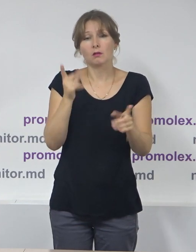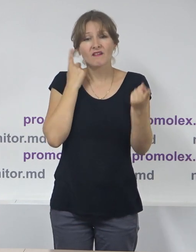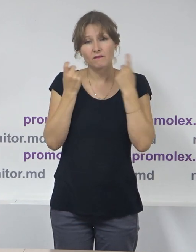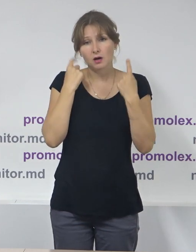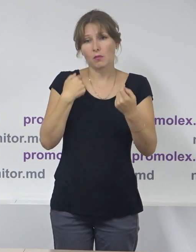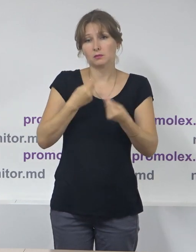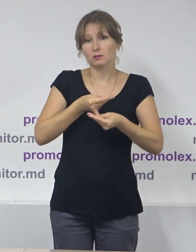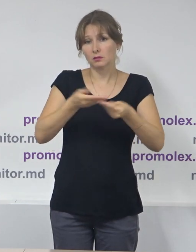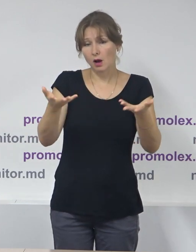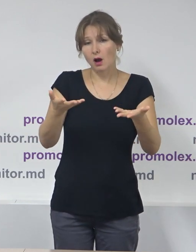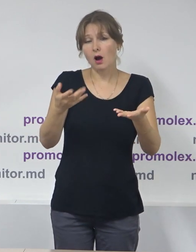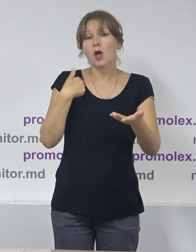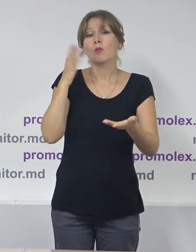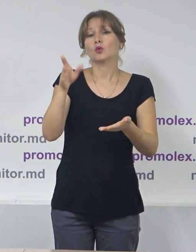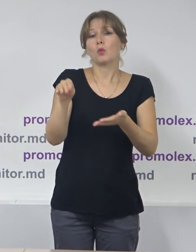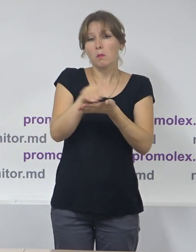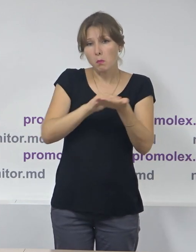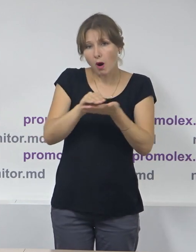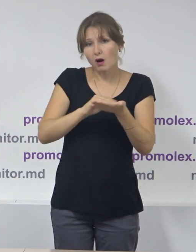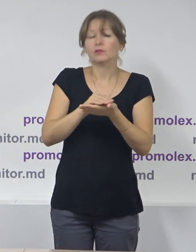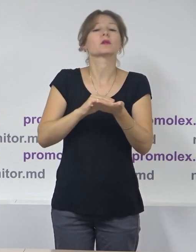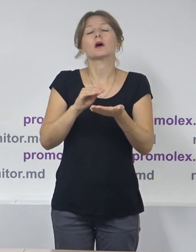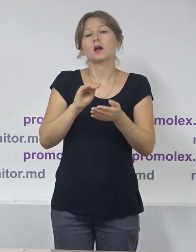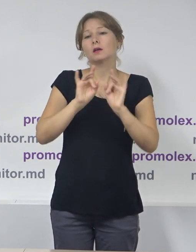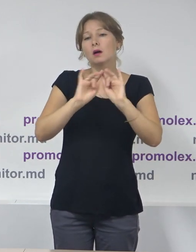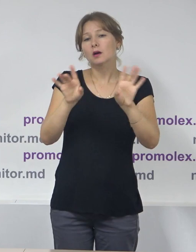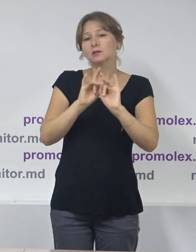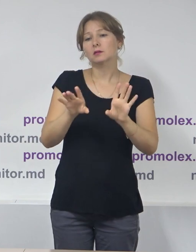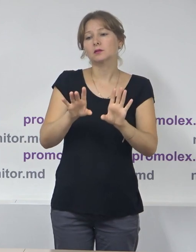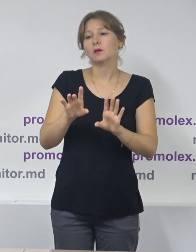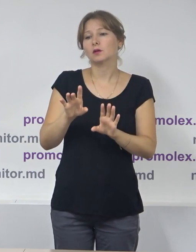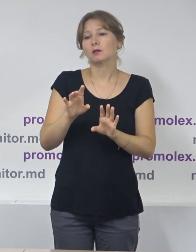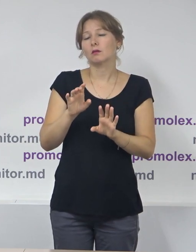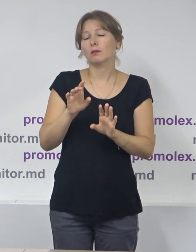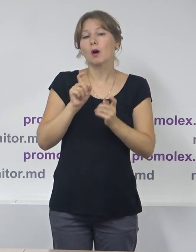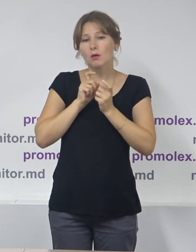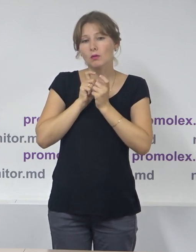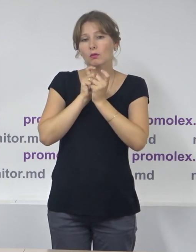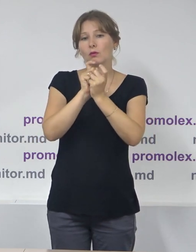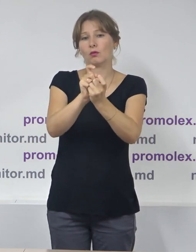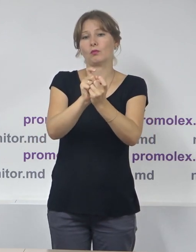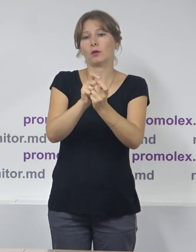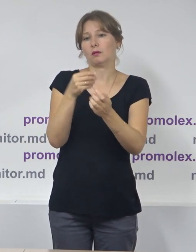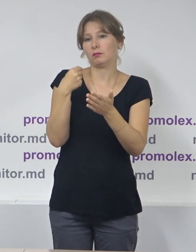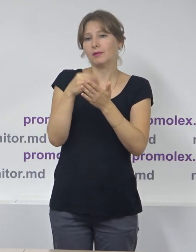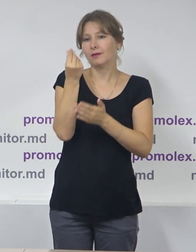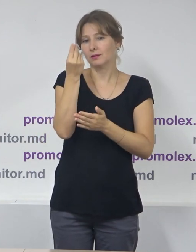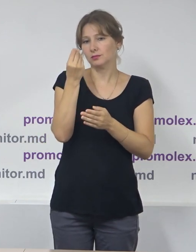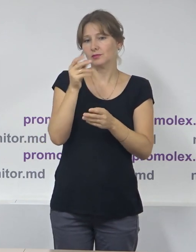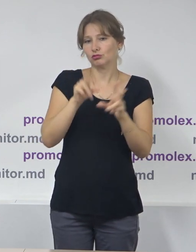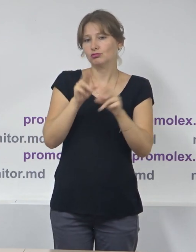voi menționa și câteva, aspecte care țin de combaterea utilizării resurselor administrative.